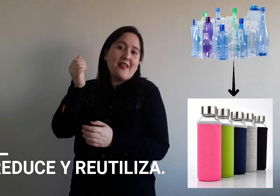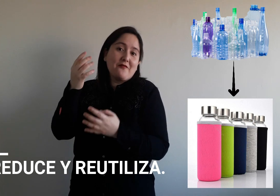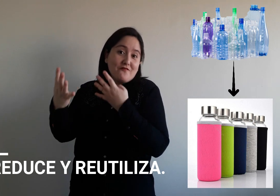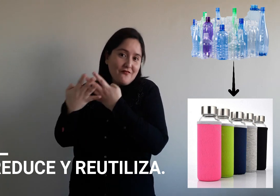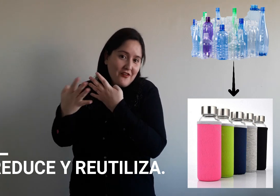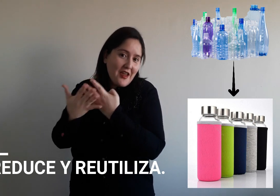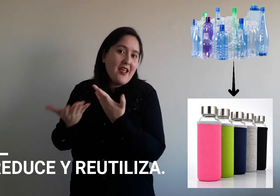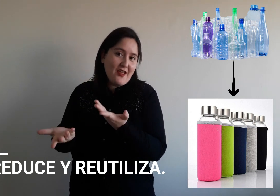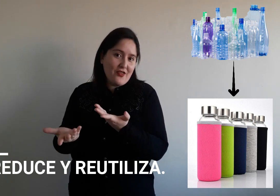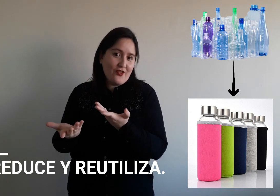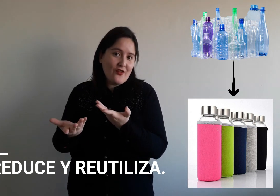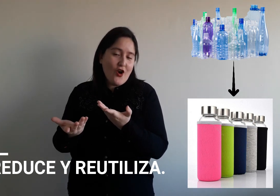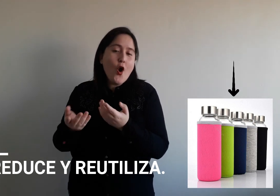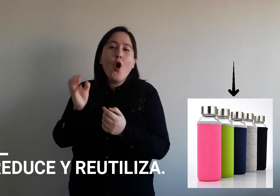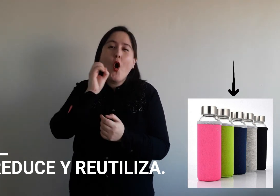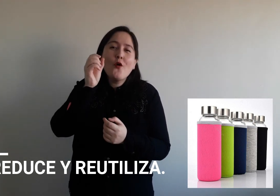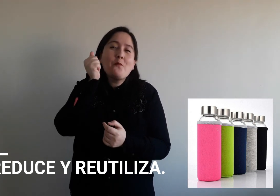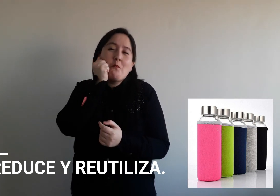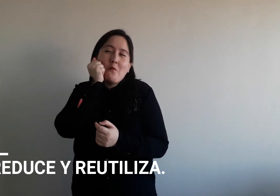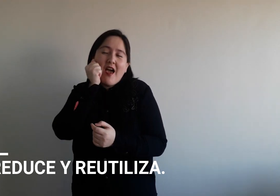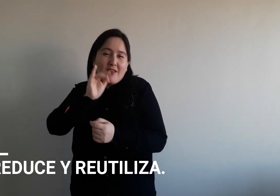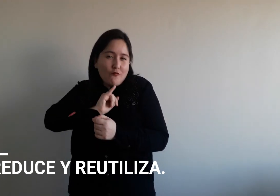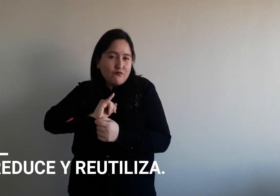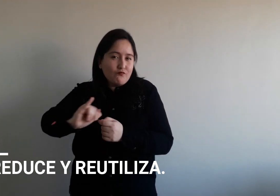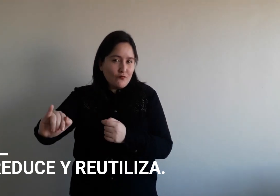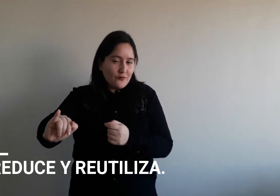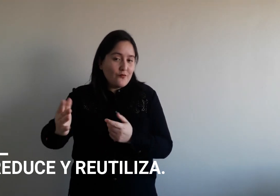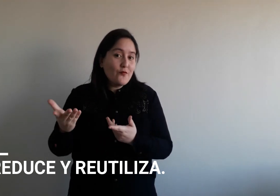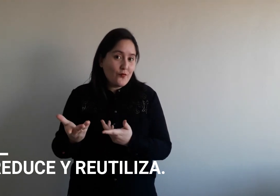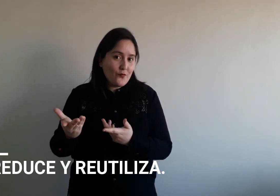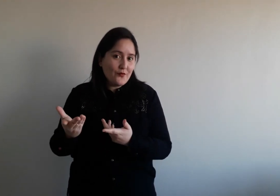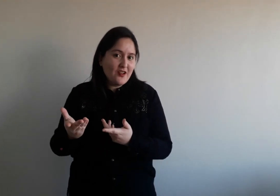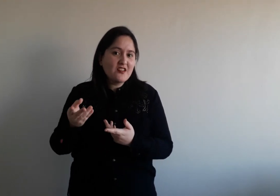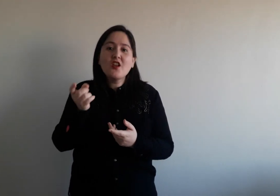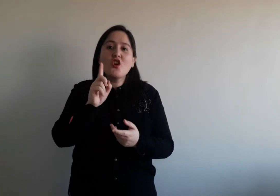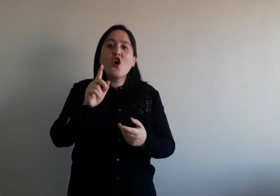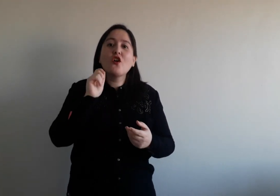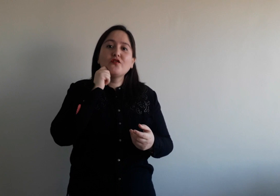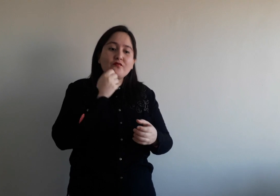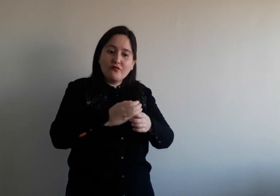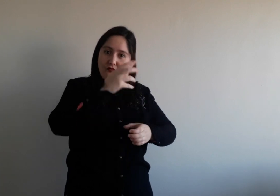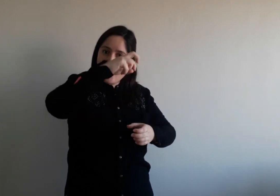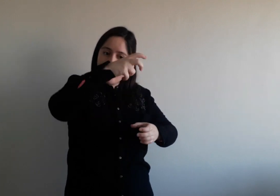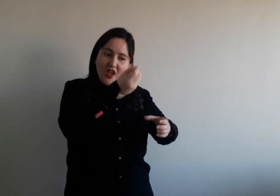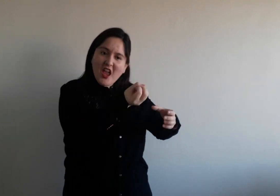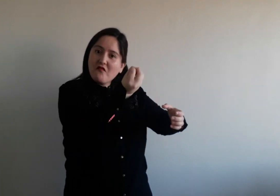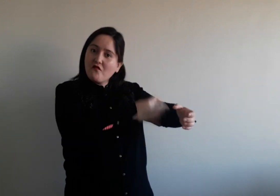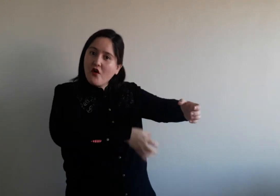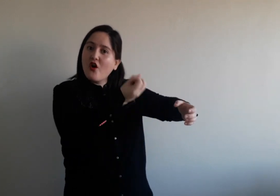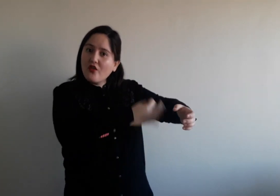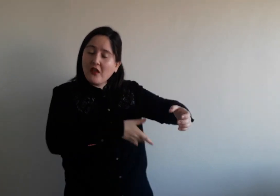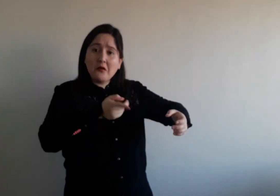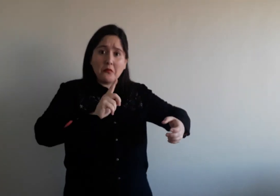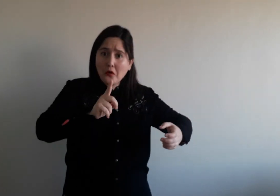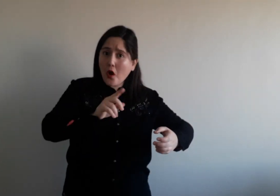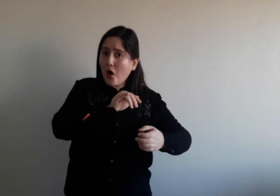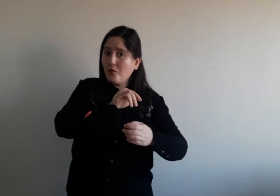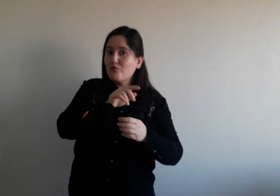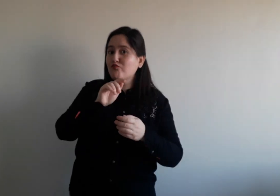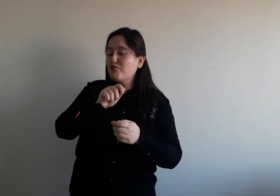que sea de vidrio. O, por ejemplo, por un plástico que no sea desechable. Entonces, así no vamos botando a cada